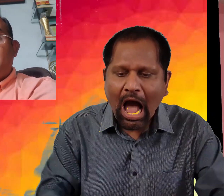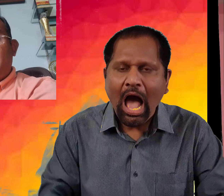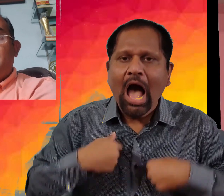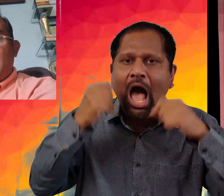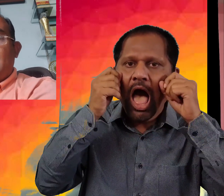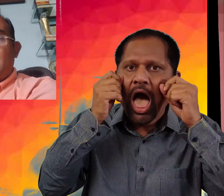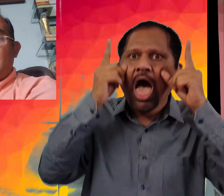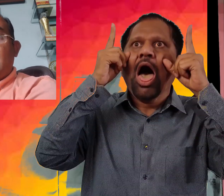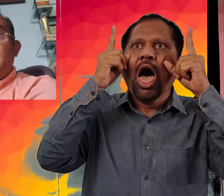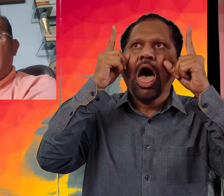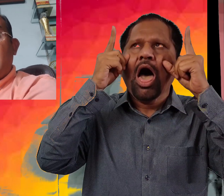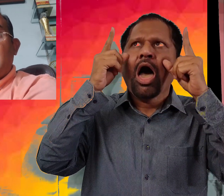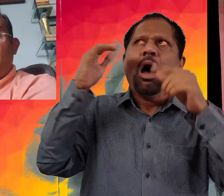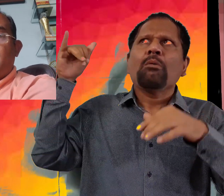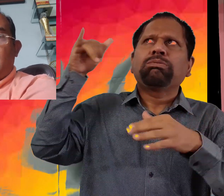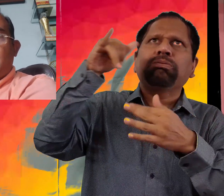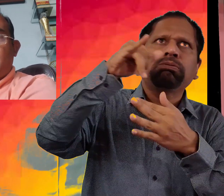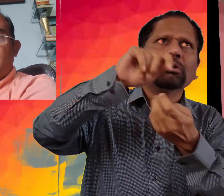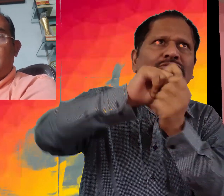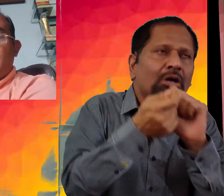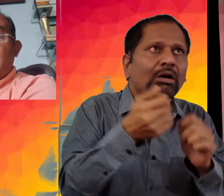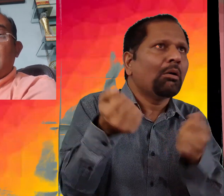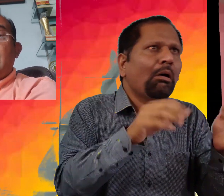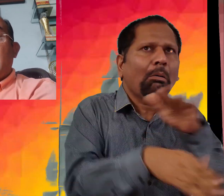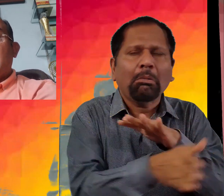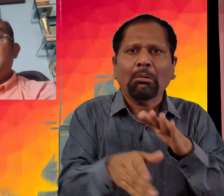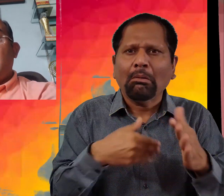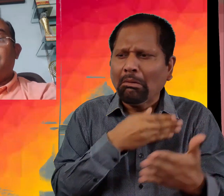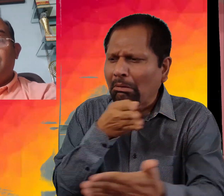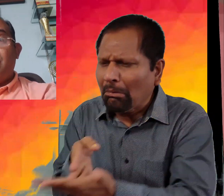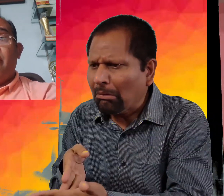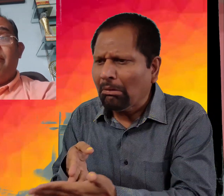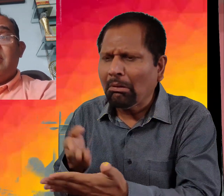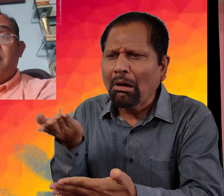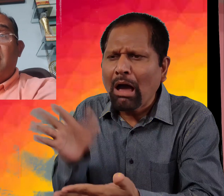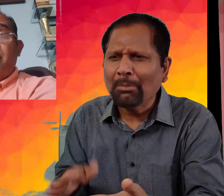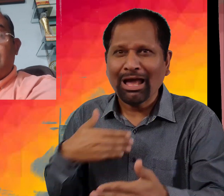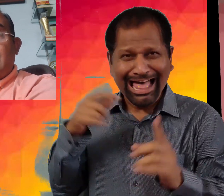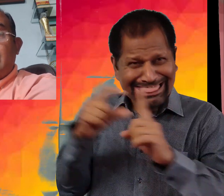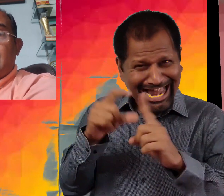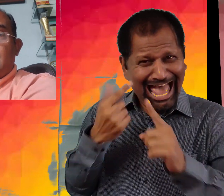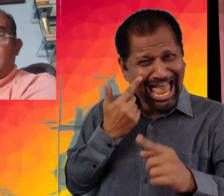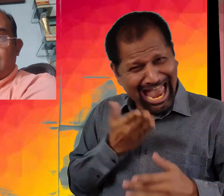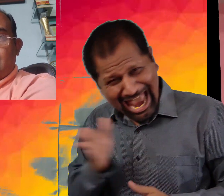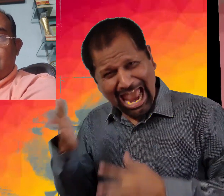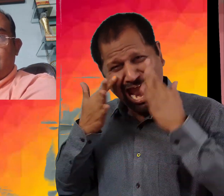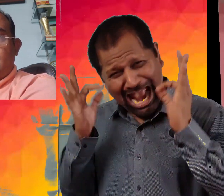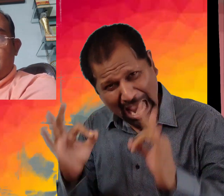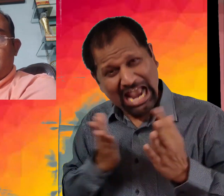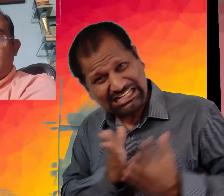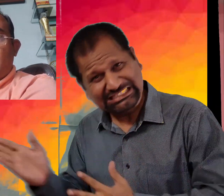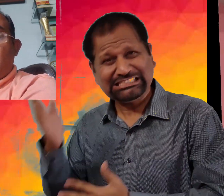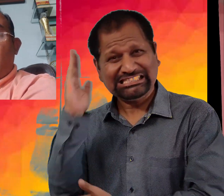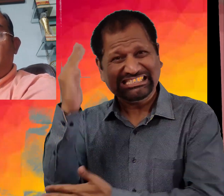مجھے اب سمجھ میں آیا کہ میں یہاں کیسے پہنچا ایک اتی مہاتپون کانفرنس میں مجھے دل لی جانا تھا